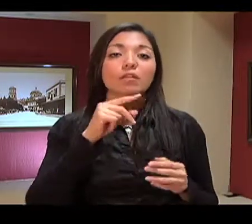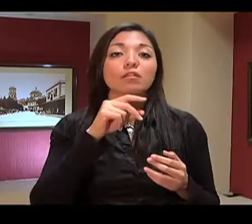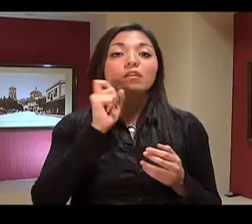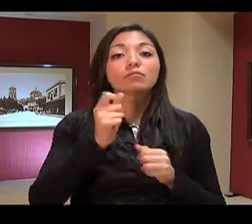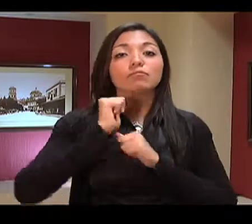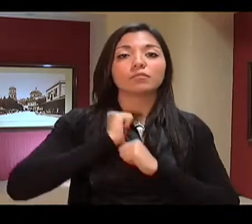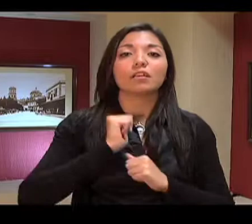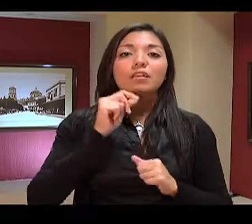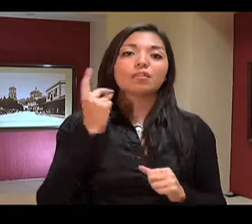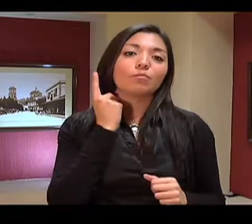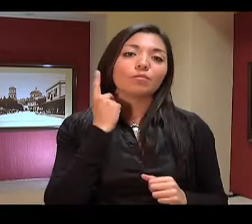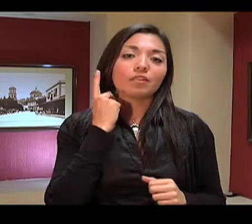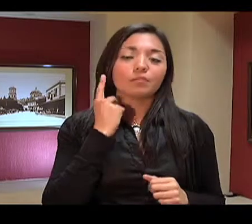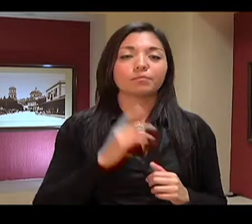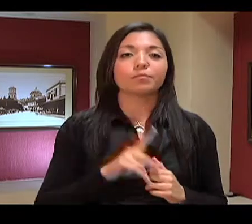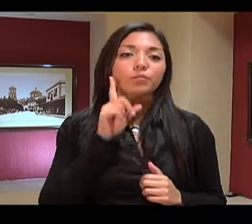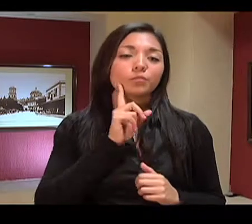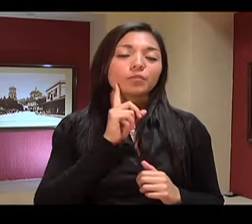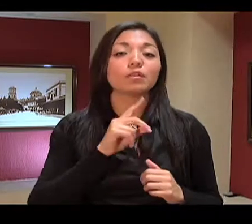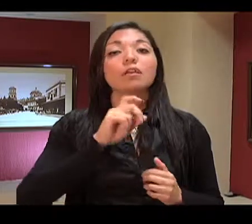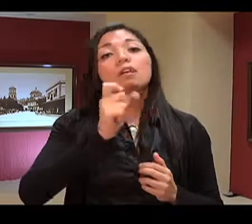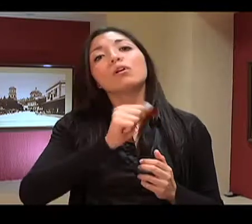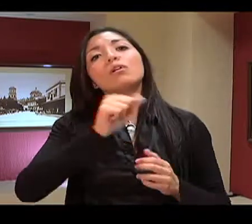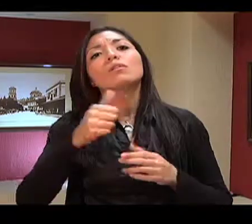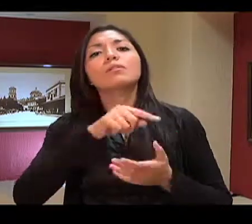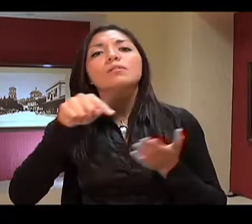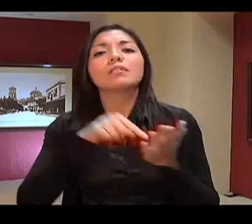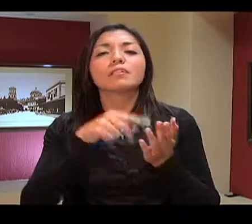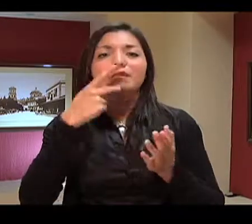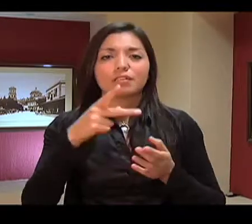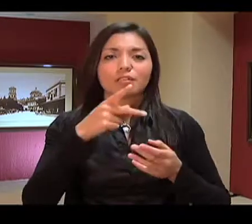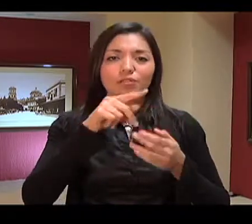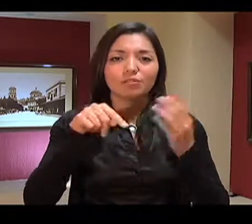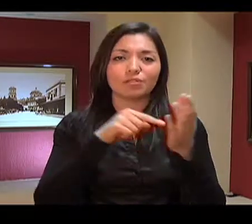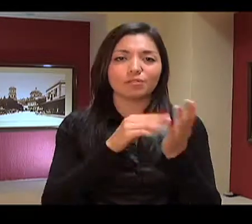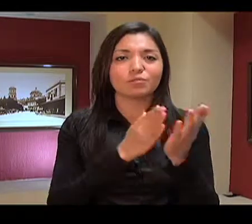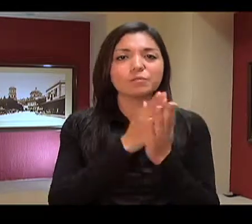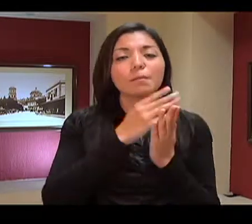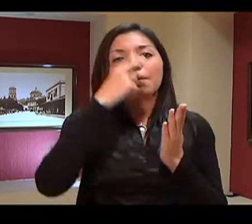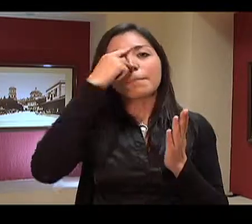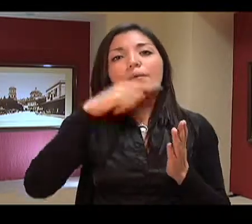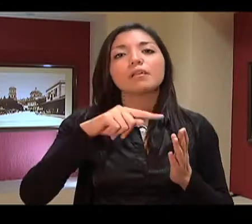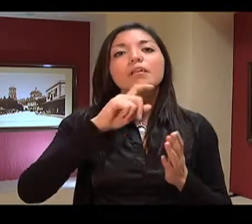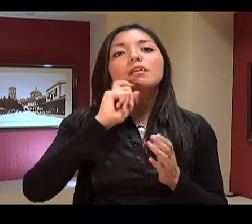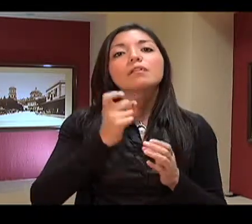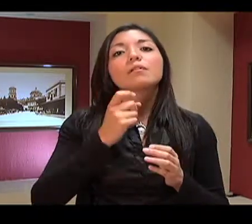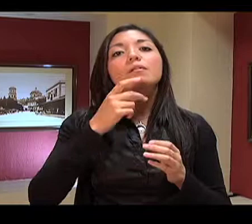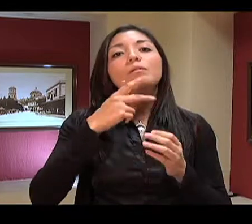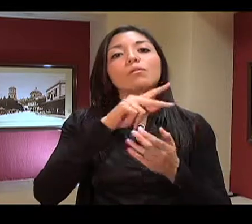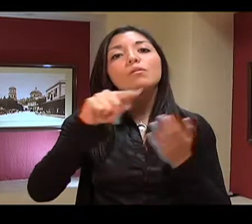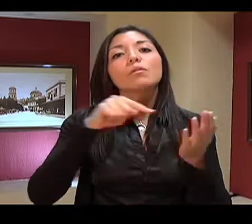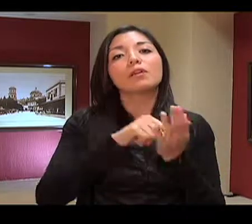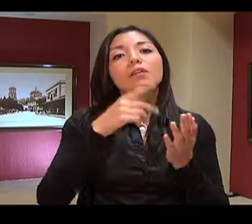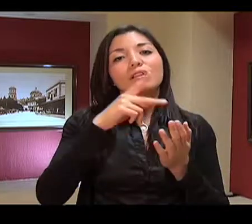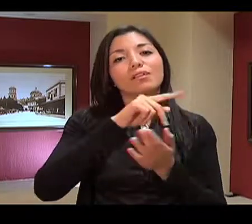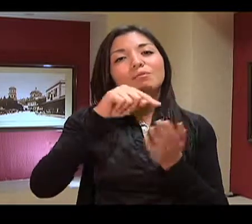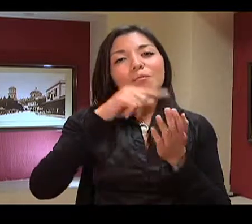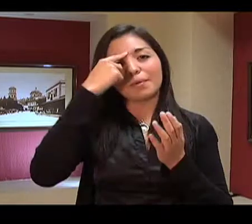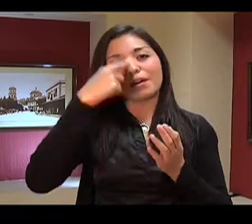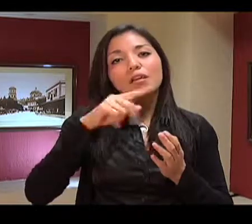La Comisión de Vigilancia aprobó solicitar a la Auditoría Superior que lleve a cabo una revisión especial de los recursos ejercidos para la construcción de